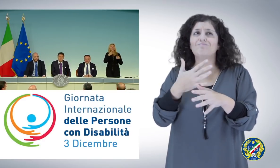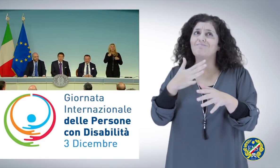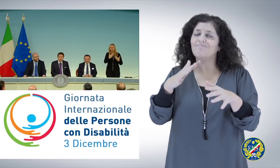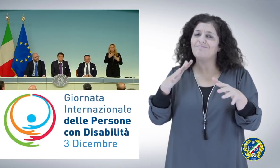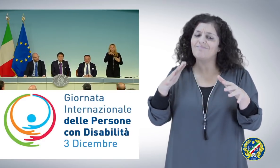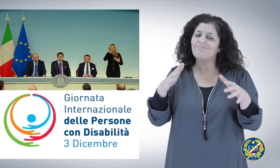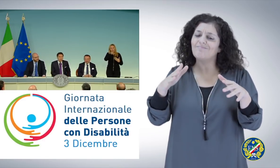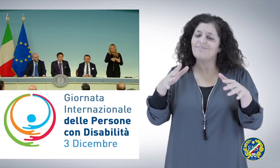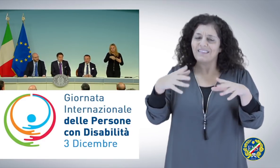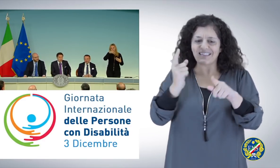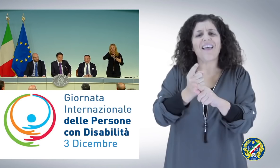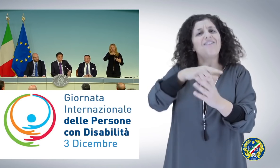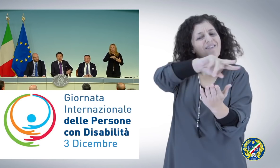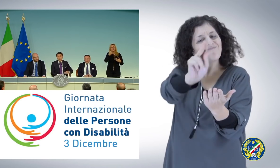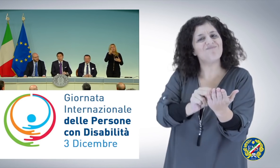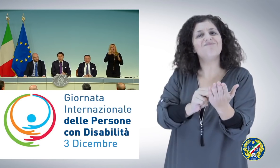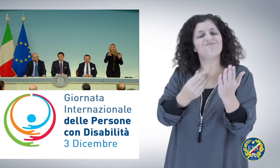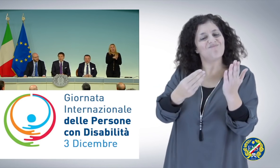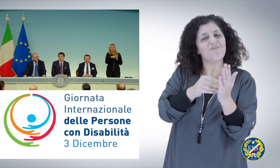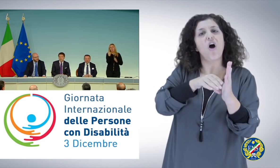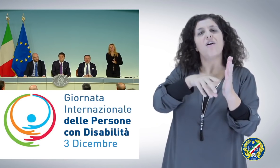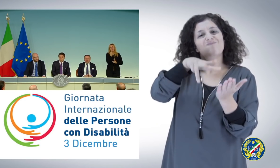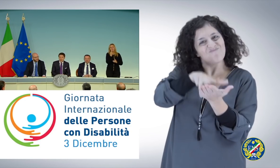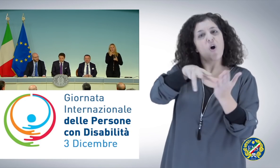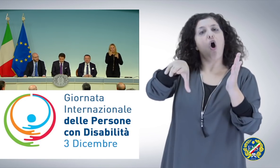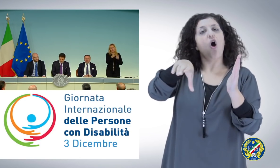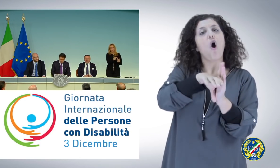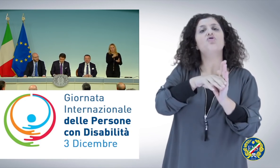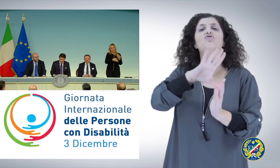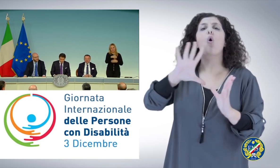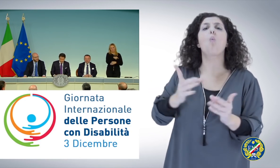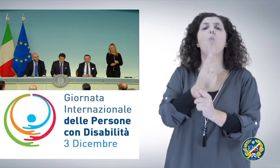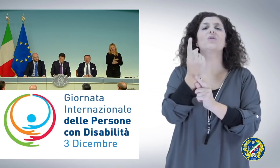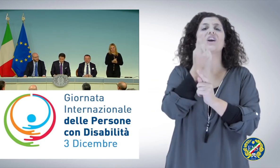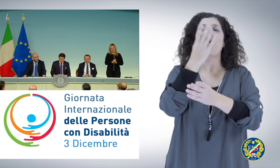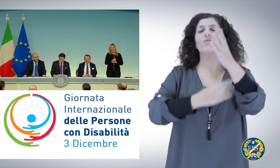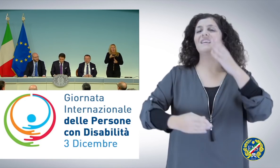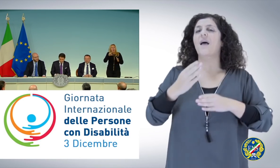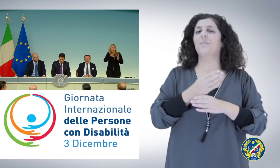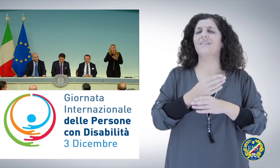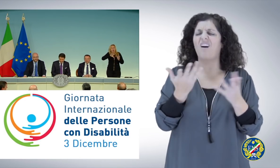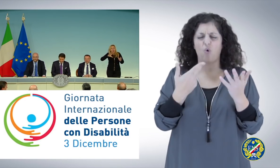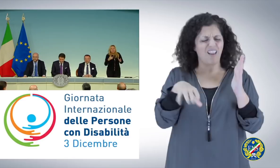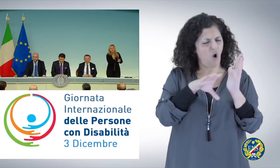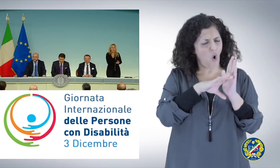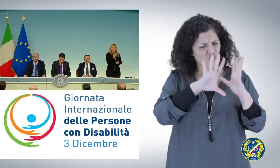introdotto un codice unico sulle disabilità. Cos'è un codice unico sulle disabilità?